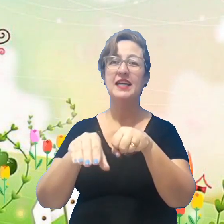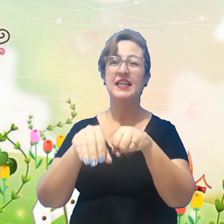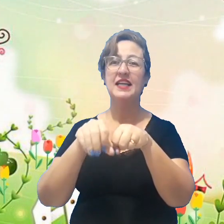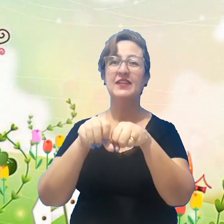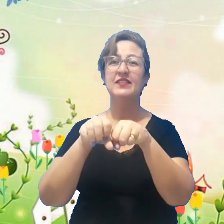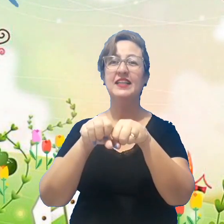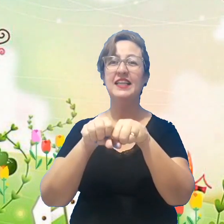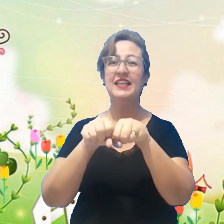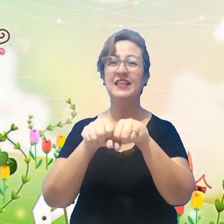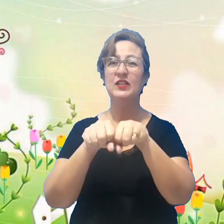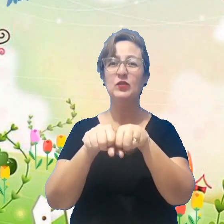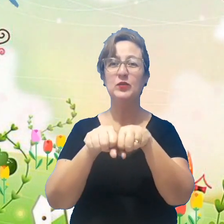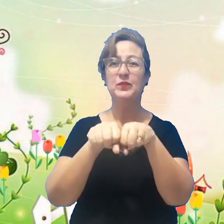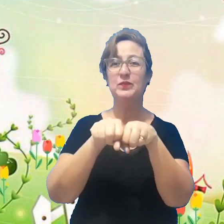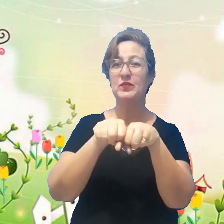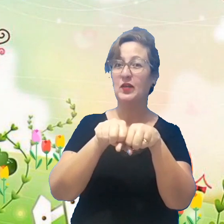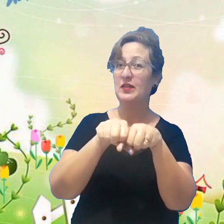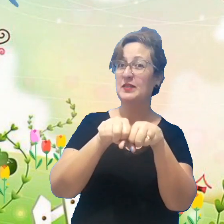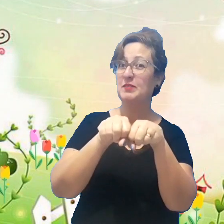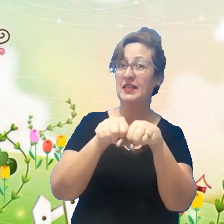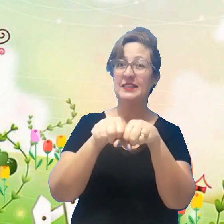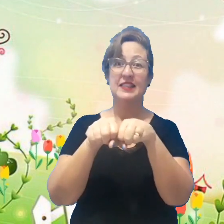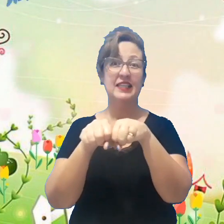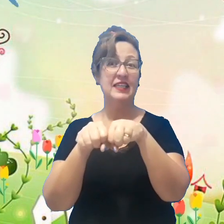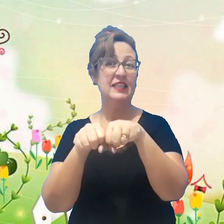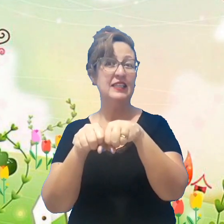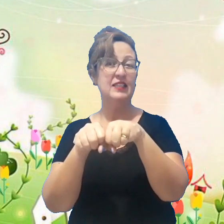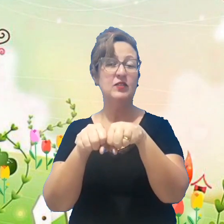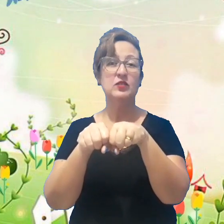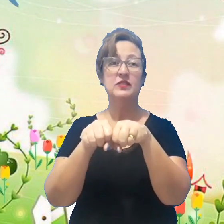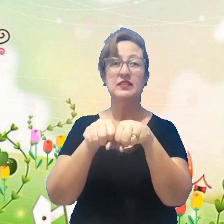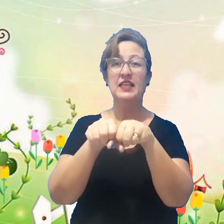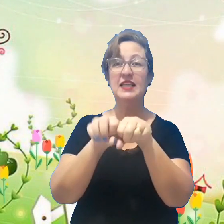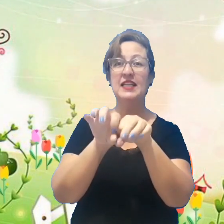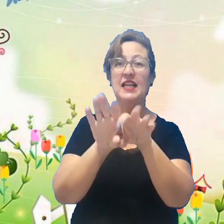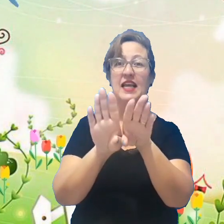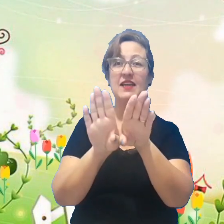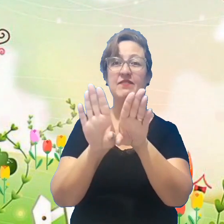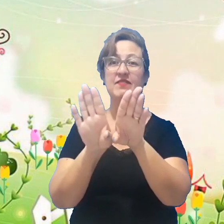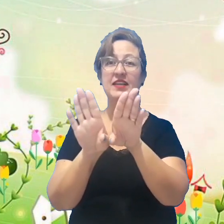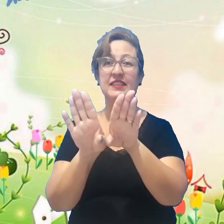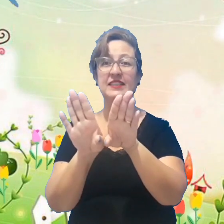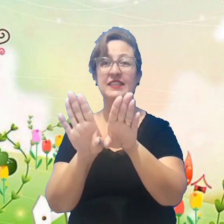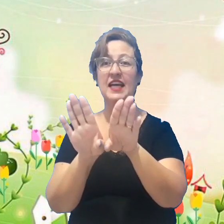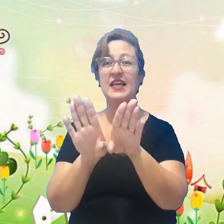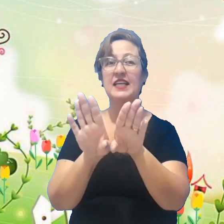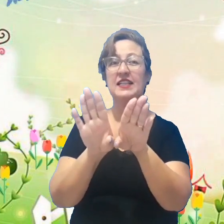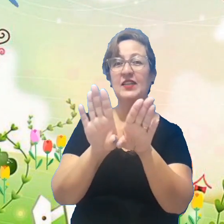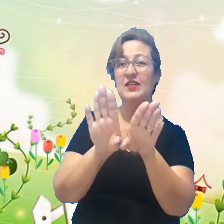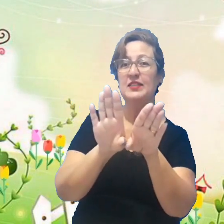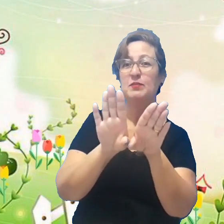o ninho Dois passarinhos se levantam, dois